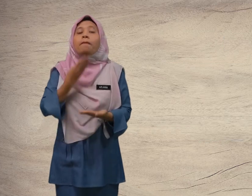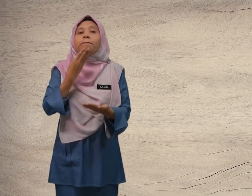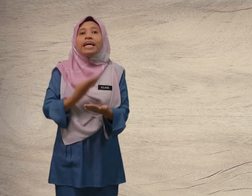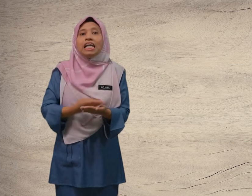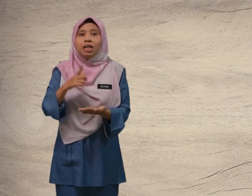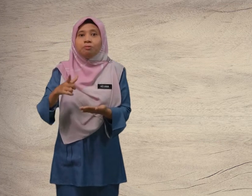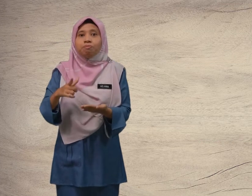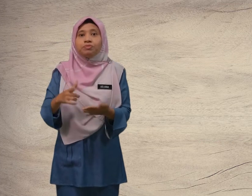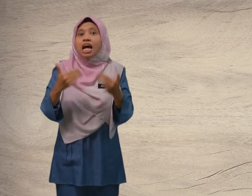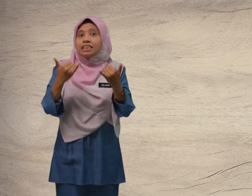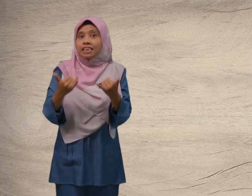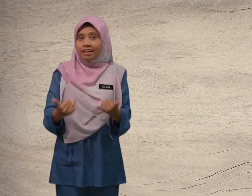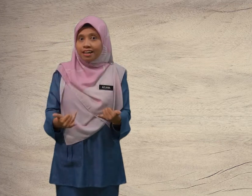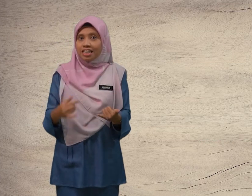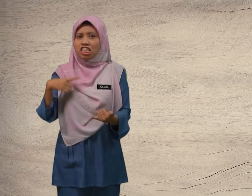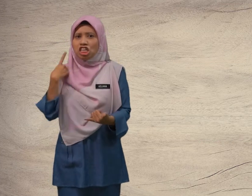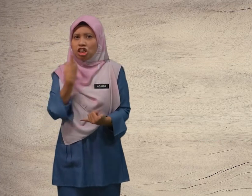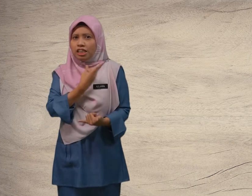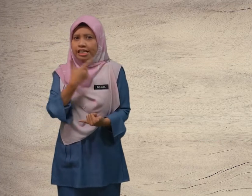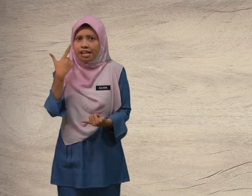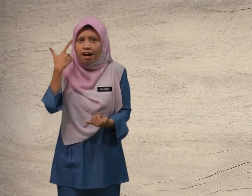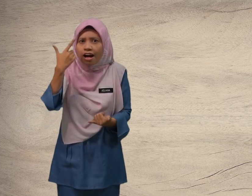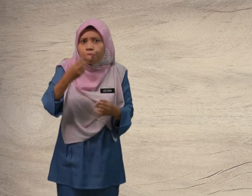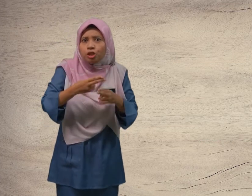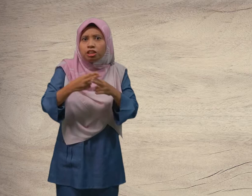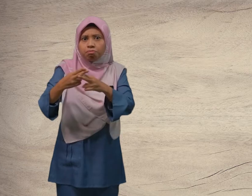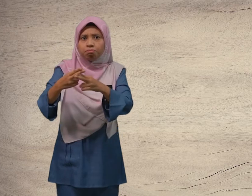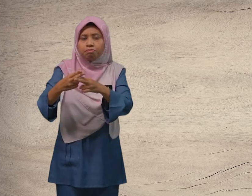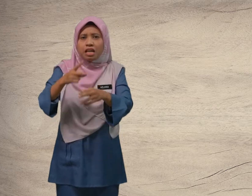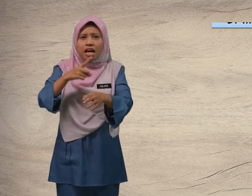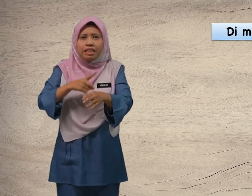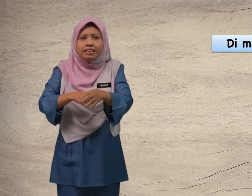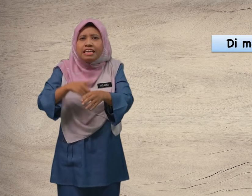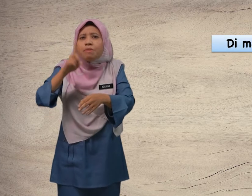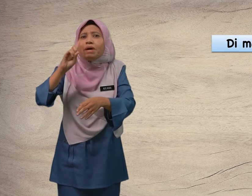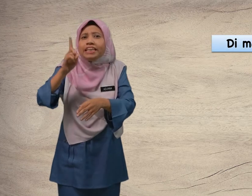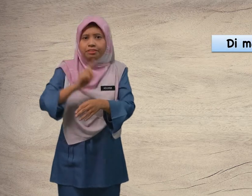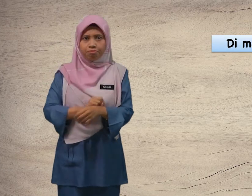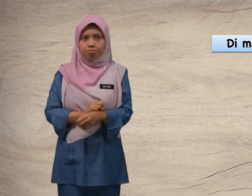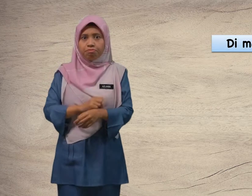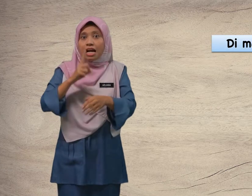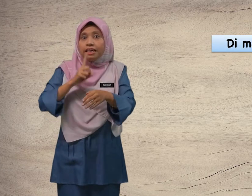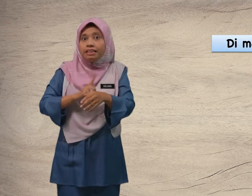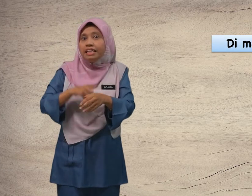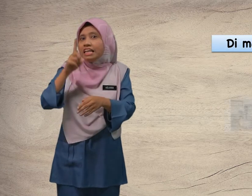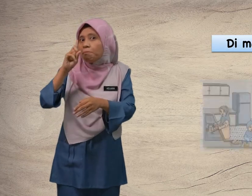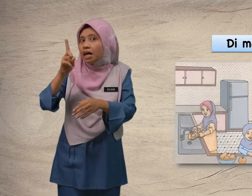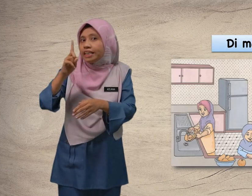Baiklah. Sekarang, kita lihat pula. di mana. Di mana